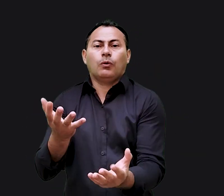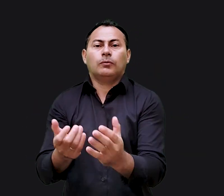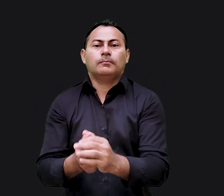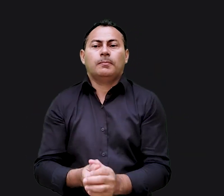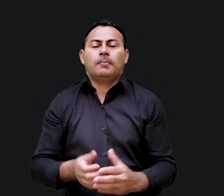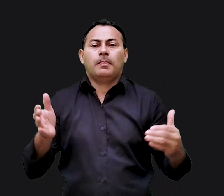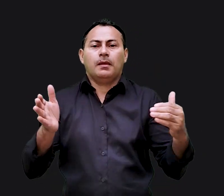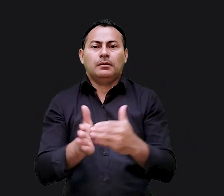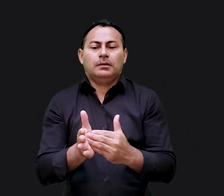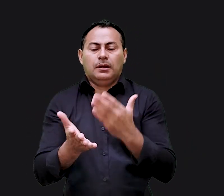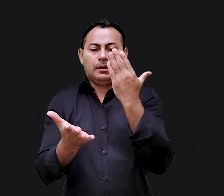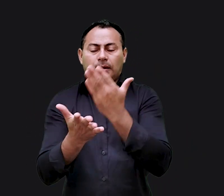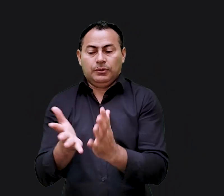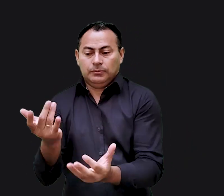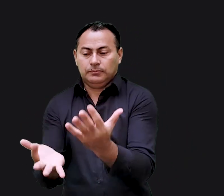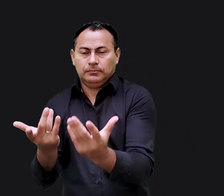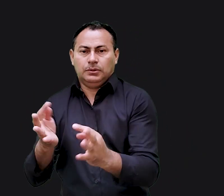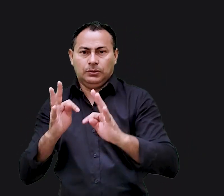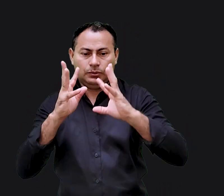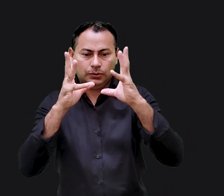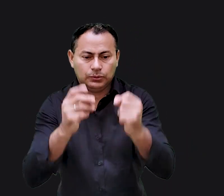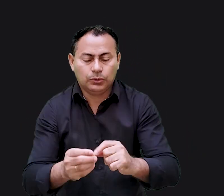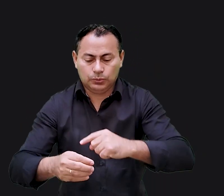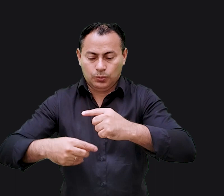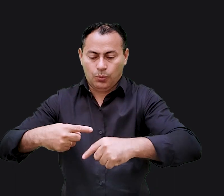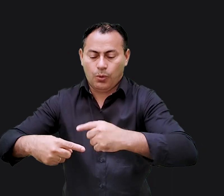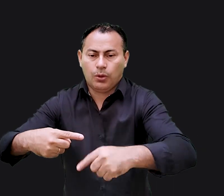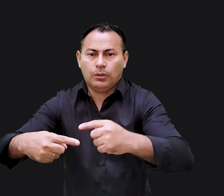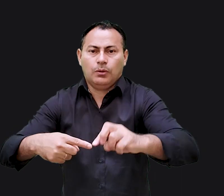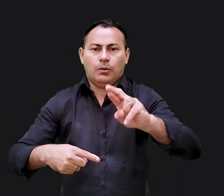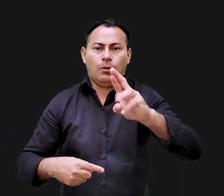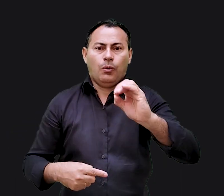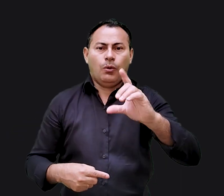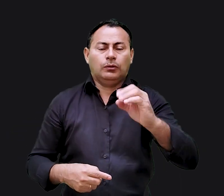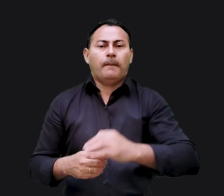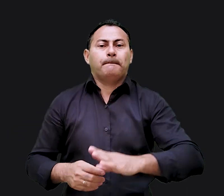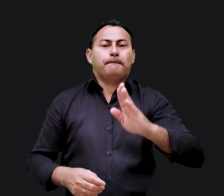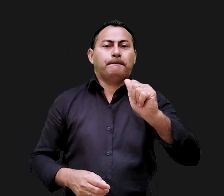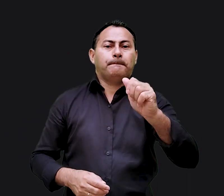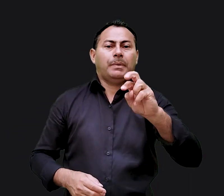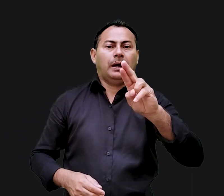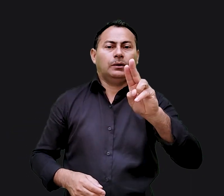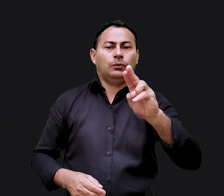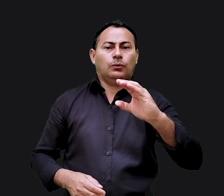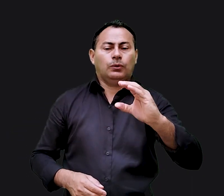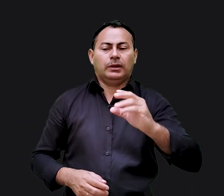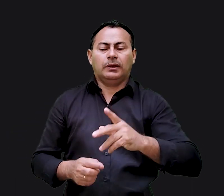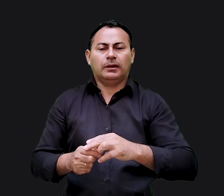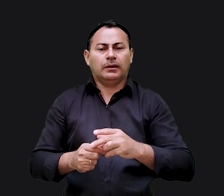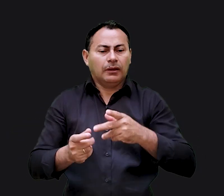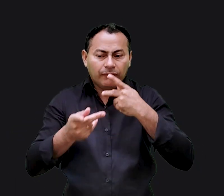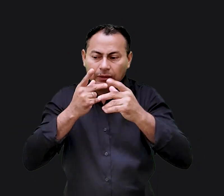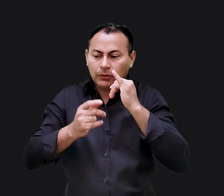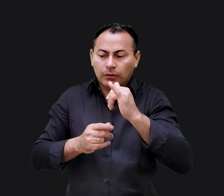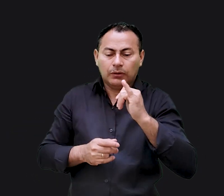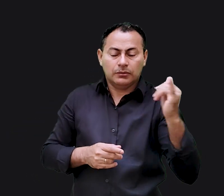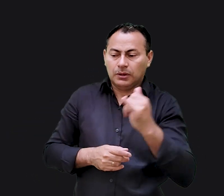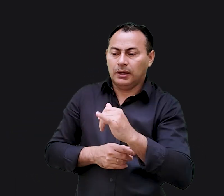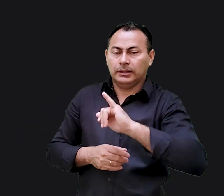pedaços no fogo até que acabou queimando todo o rolo. Quando Baruque contou a Jeremias que o rei tinha queimado